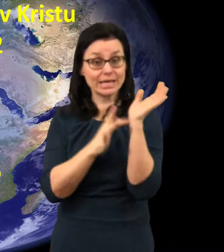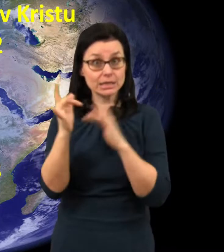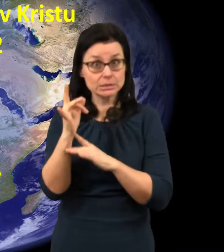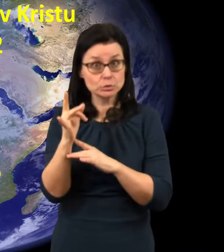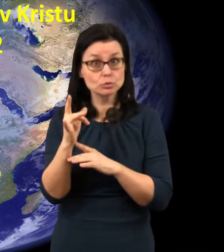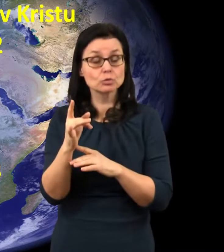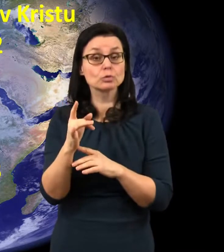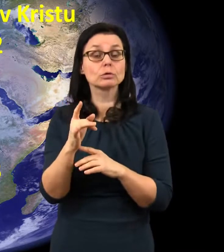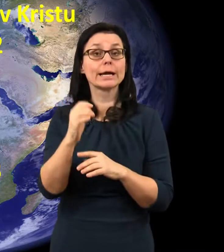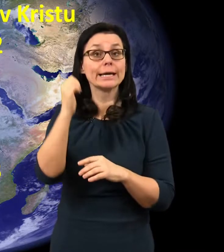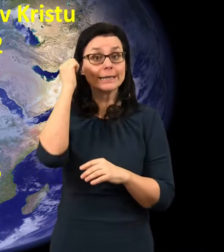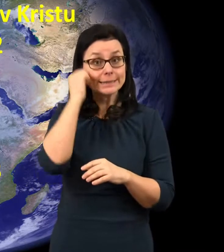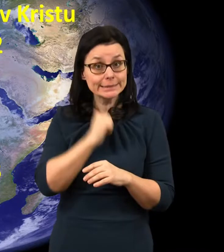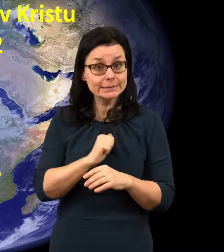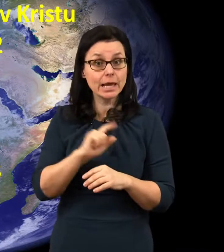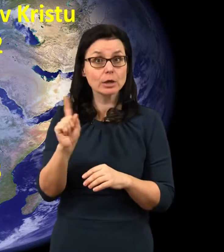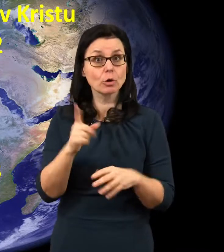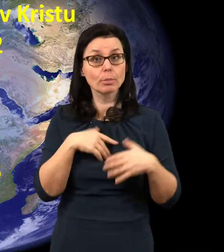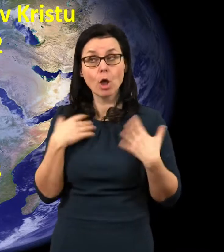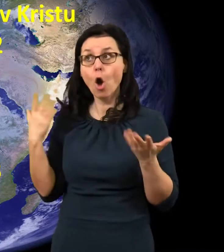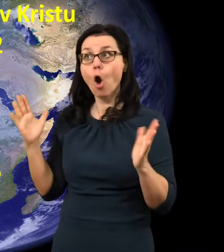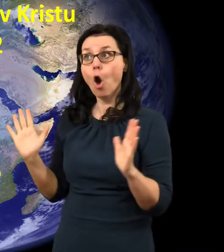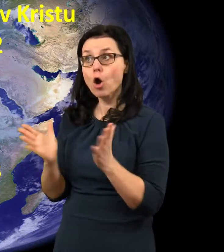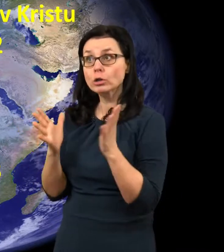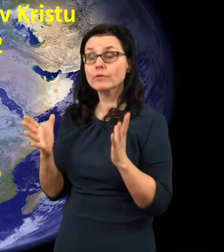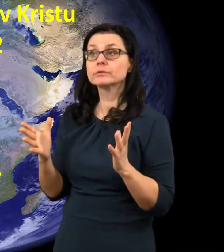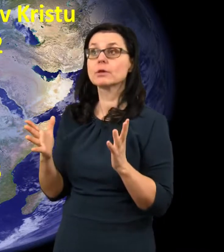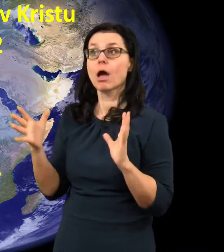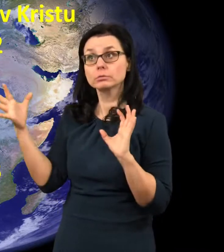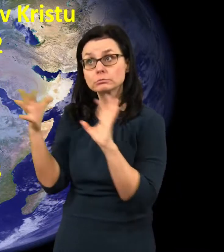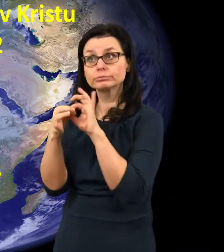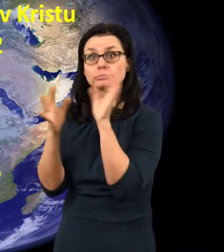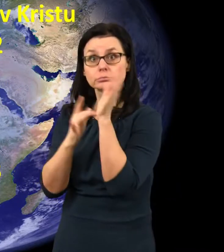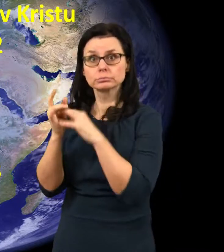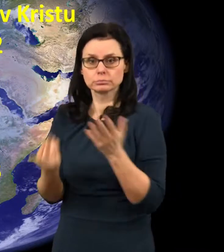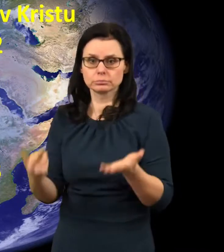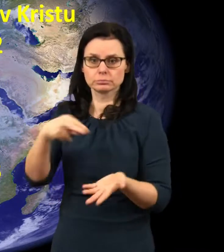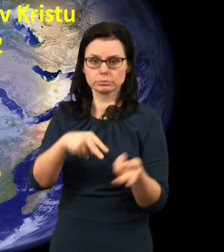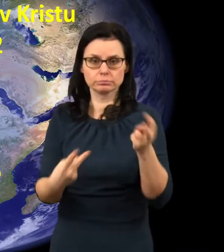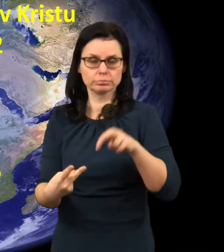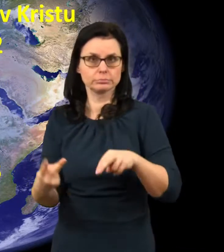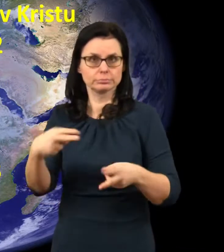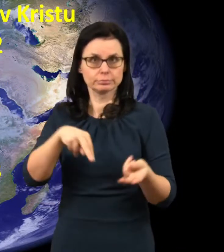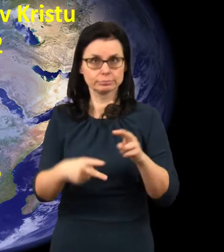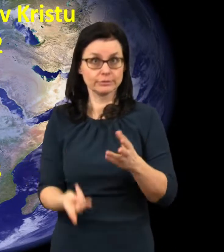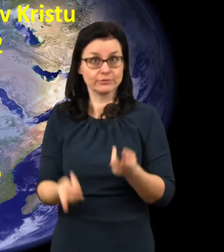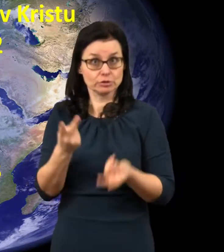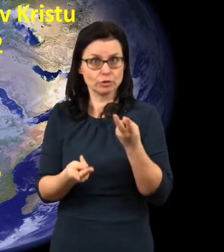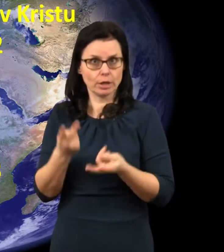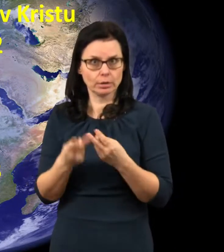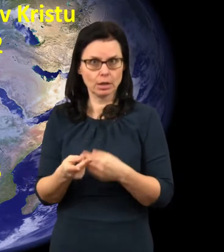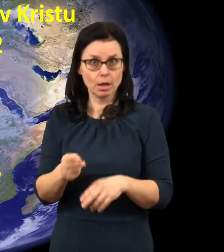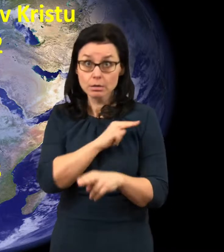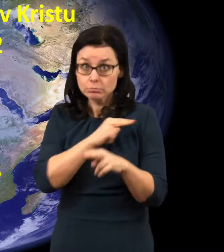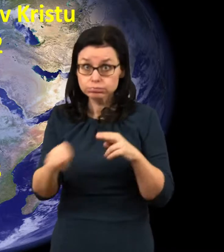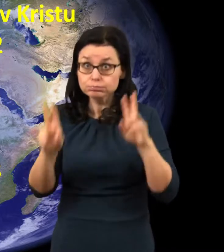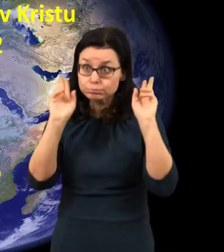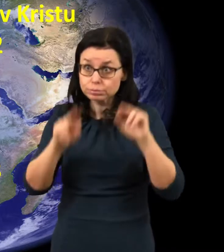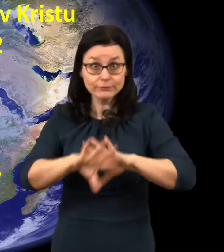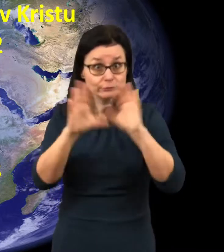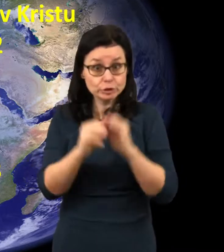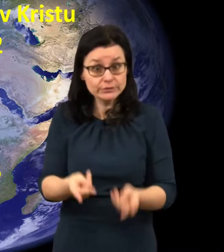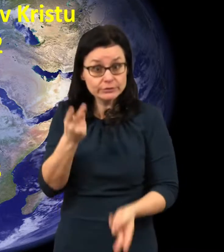lidé, kteří se Kristu odevzdali. Nebude to totální vzkříšení všech. Ba naopak, je tam